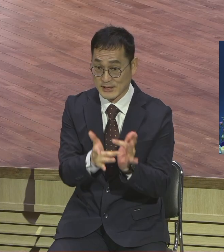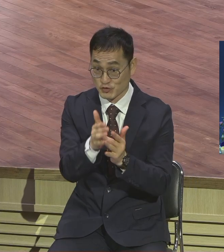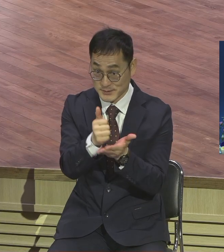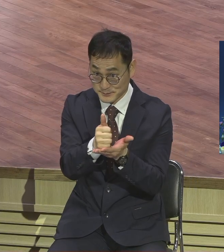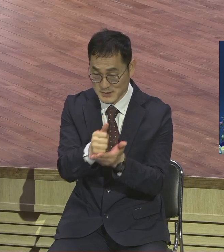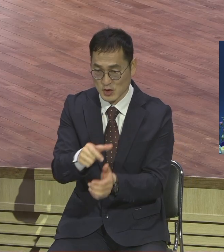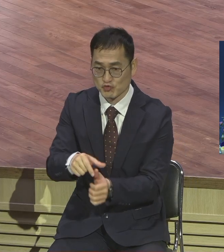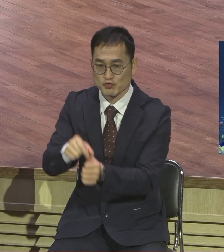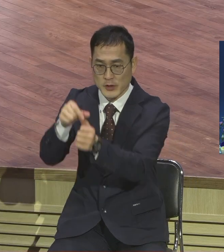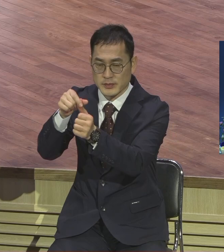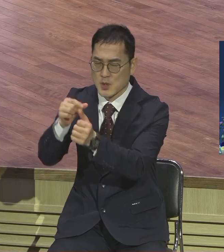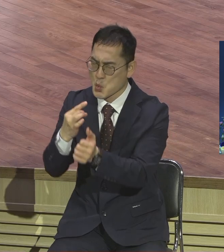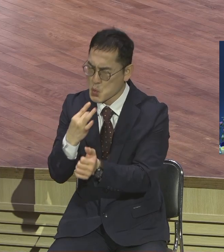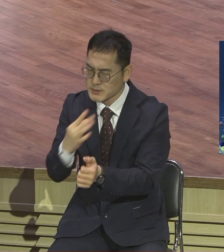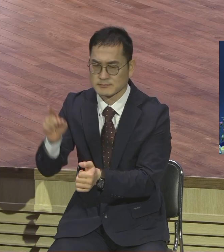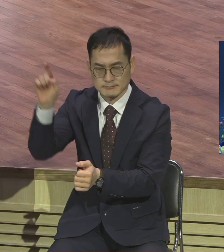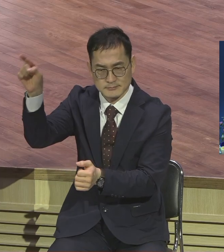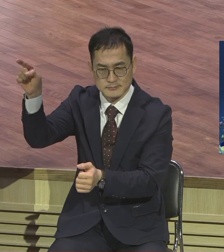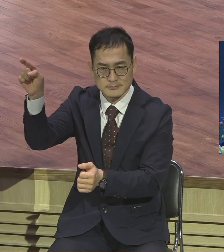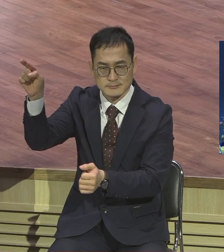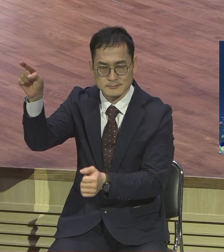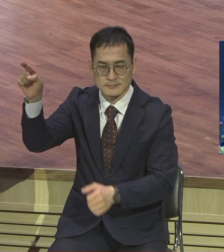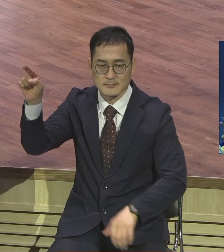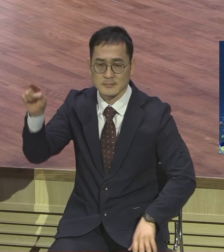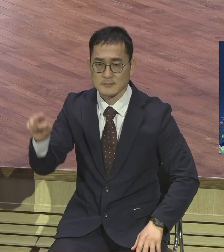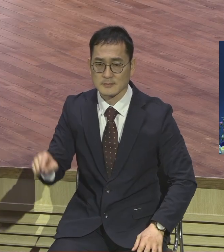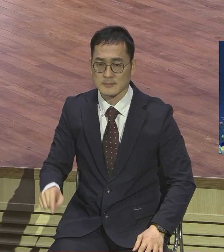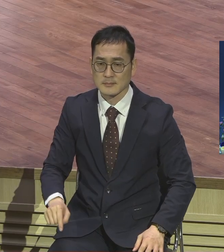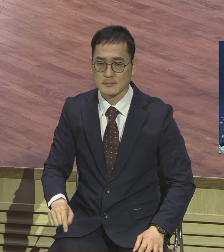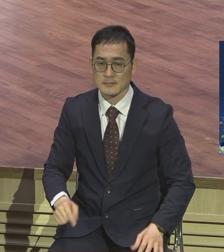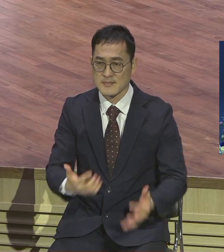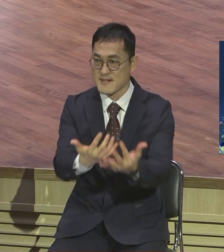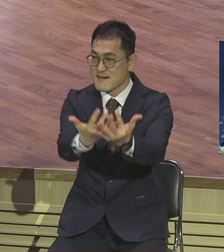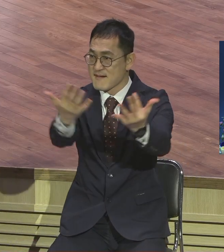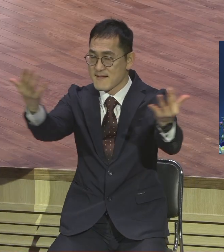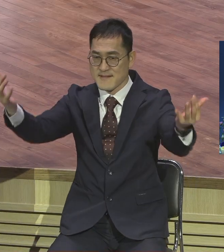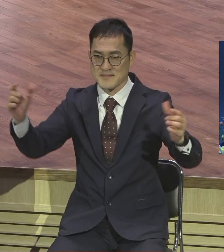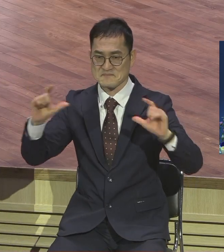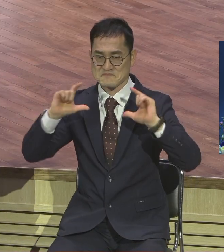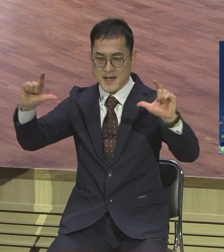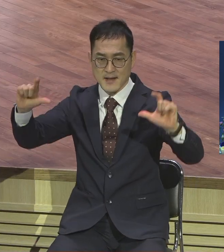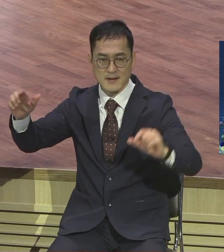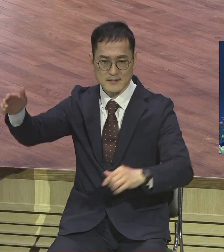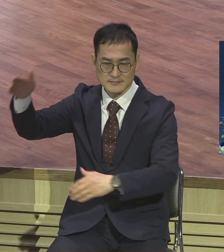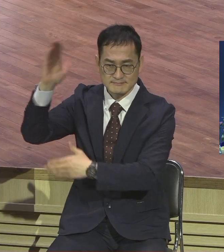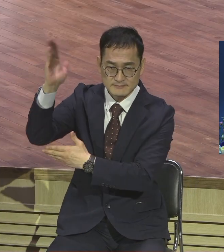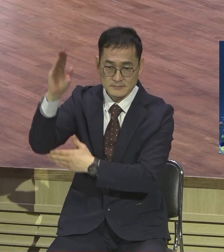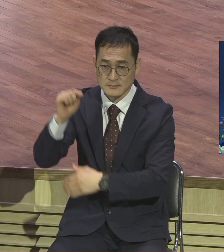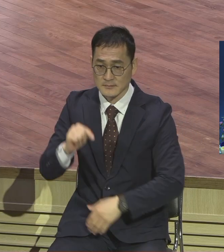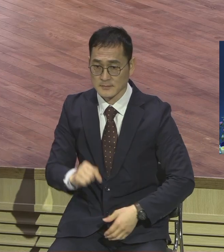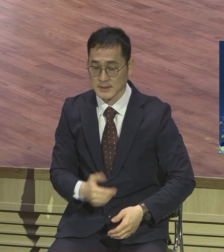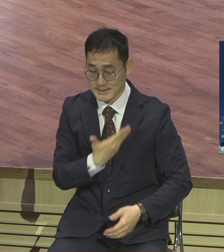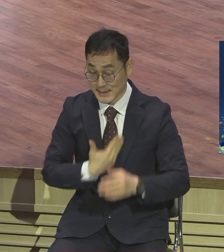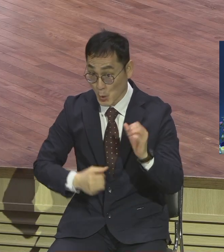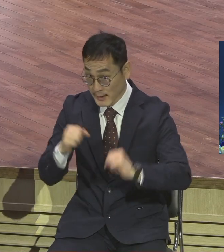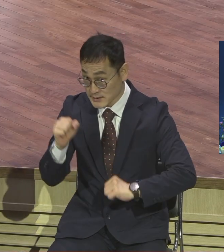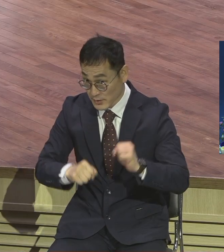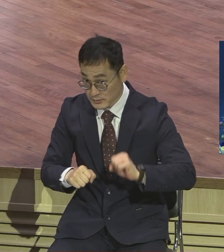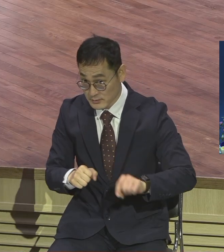그 유대인들이 그것도 지도자들 앞에서 4등전 4장 13절로 14절로 보면 그 당시에